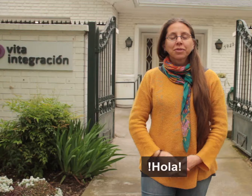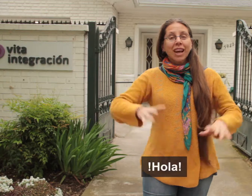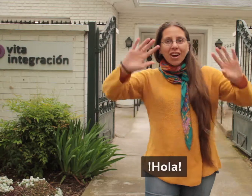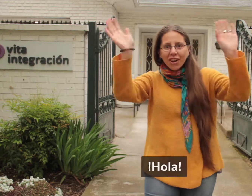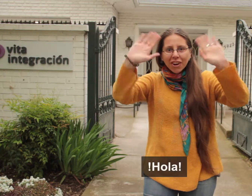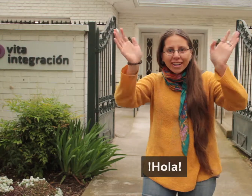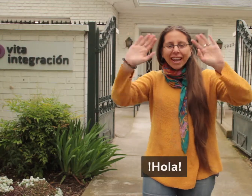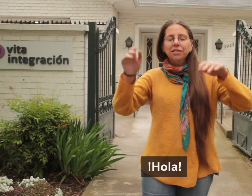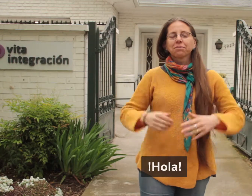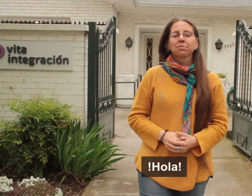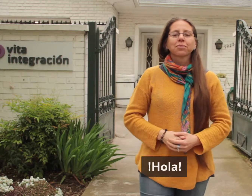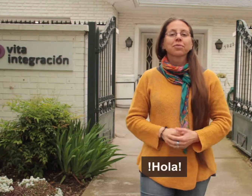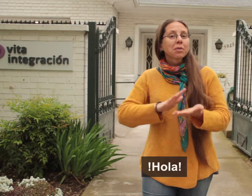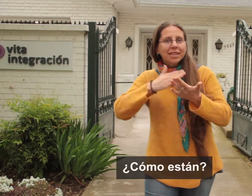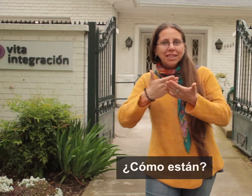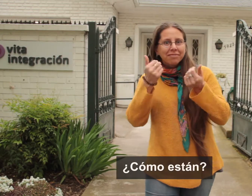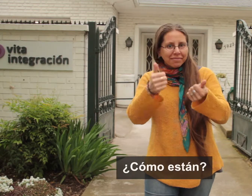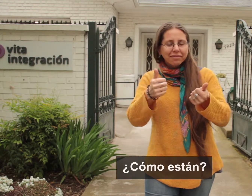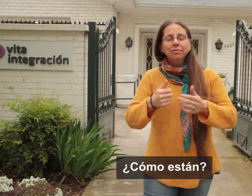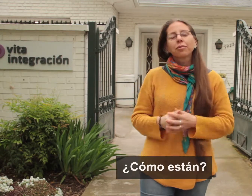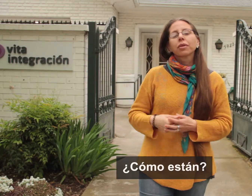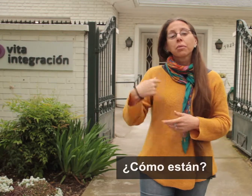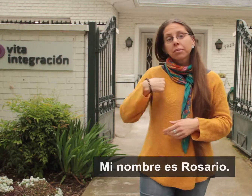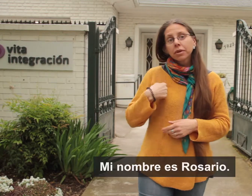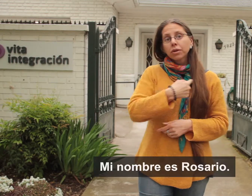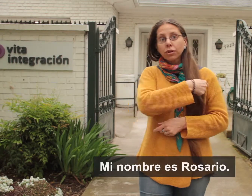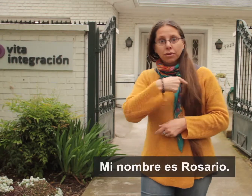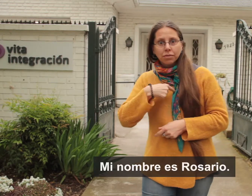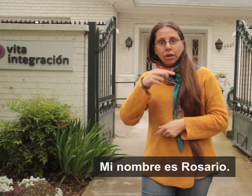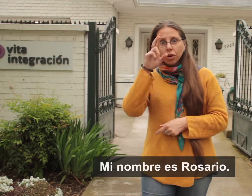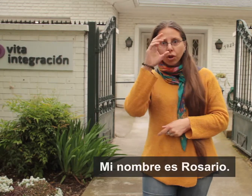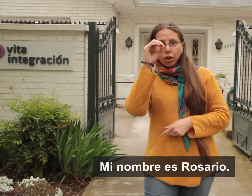¡Hola! ¿Cómo están? Mi nombre es Rosario.